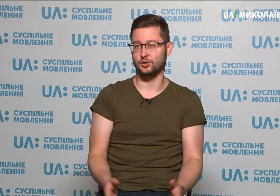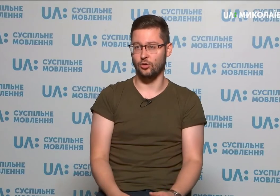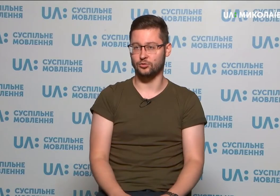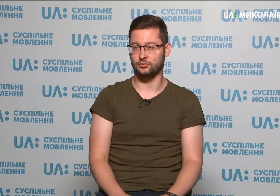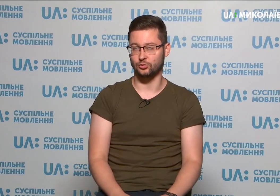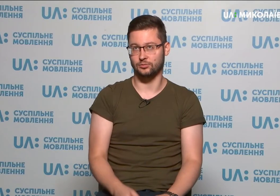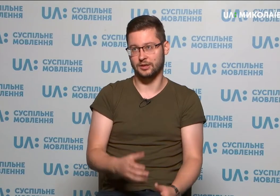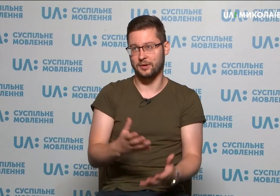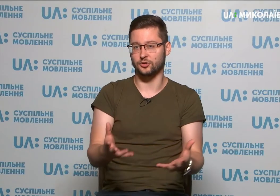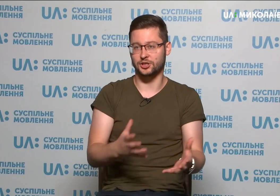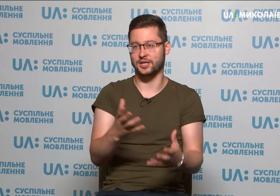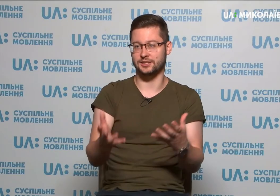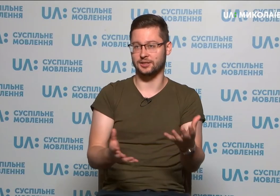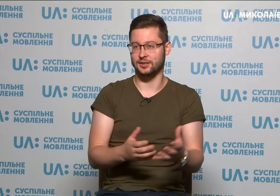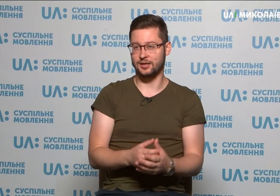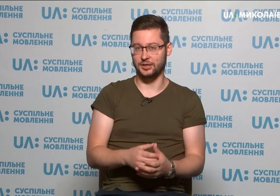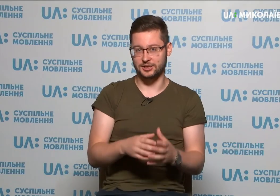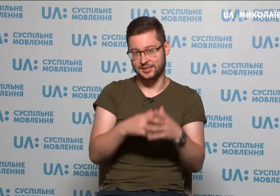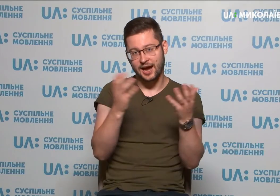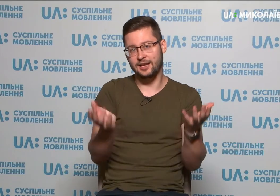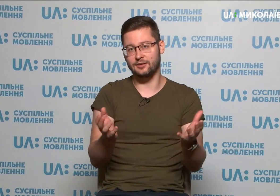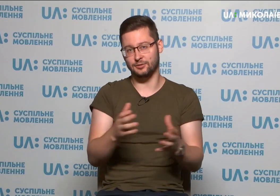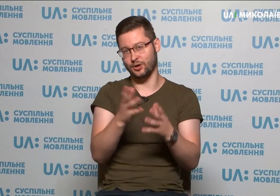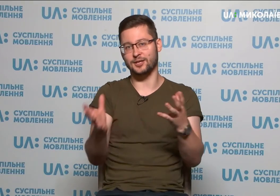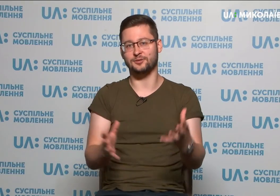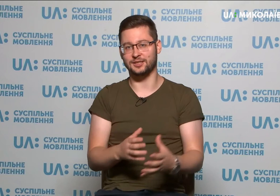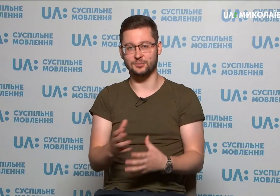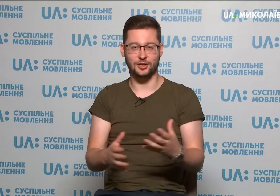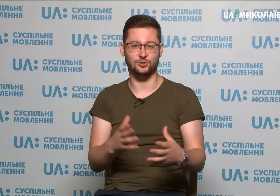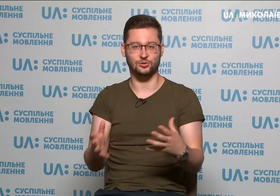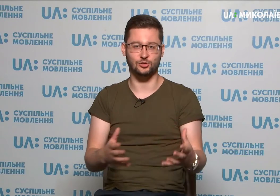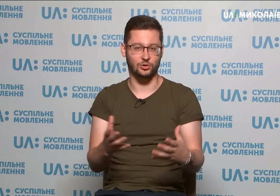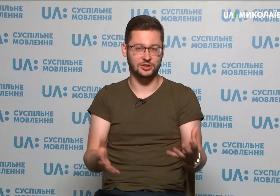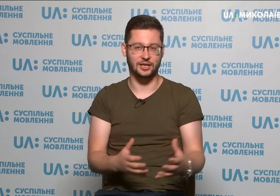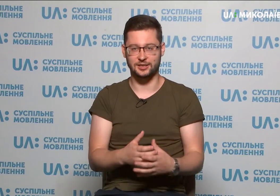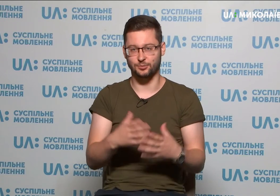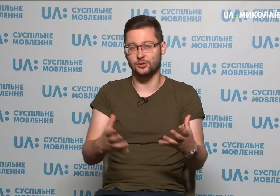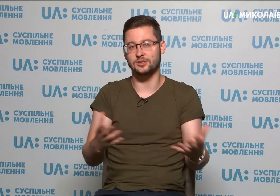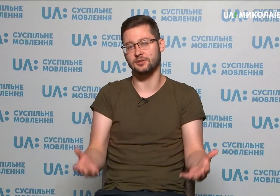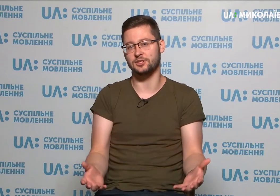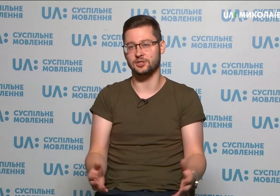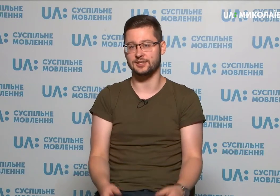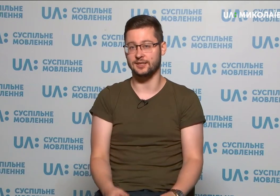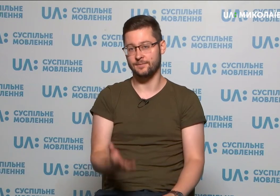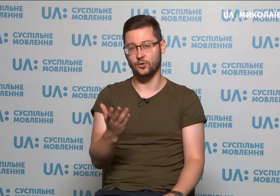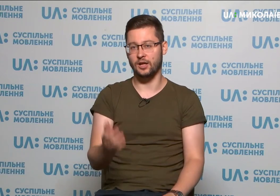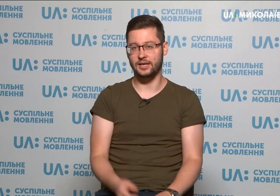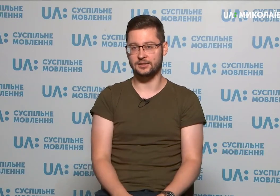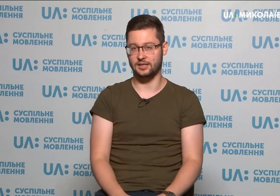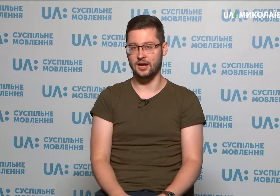цілому, напевно, я жести якісь загальні, ви показували нам так, що схожі на якісь просто звичні жести. Ну, але і знання